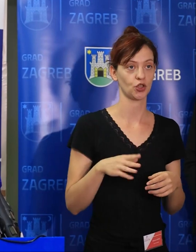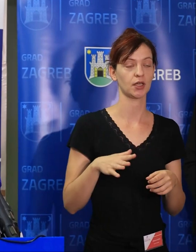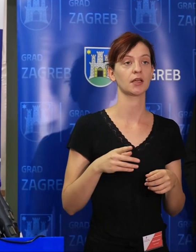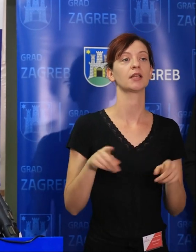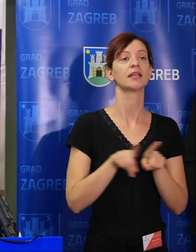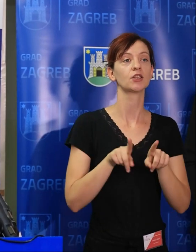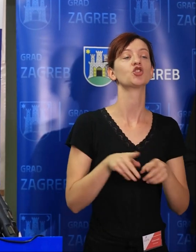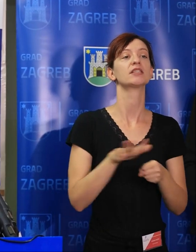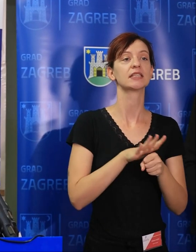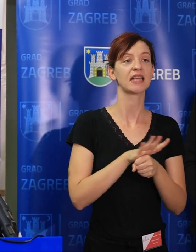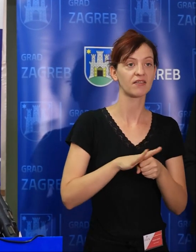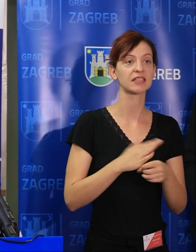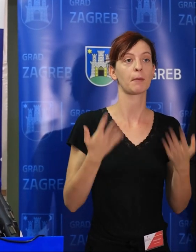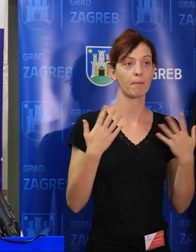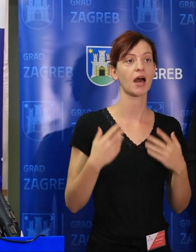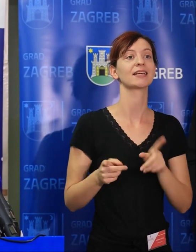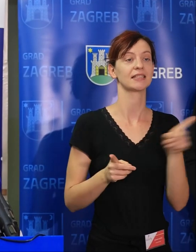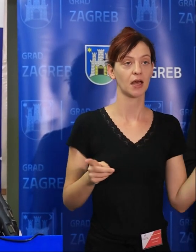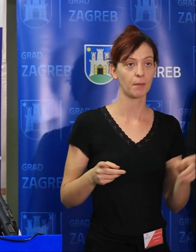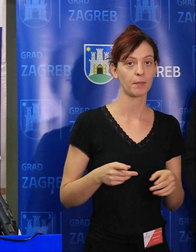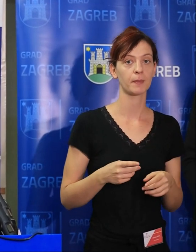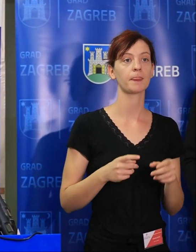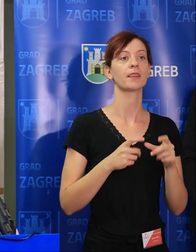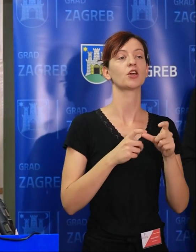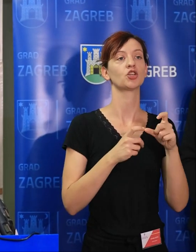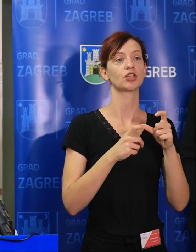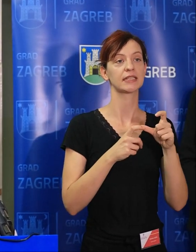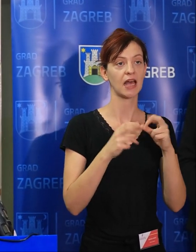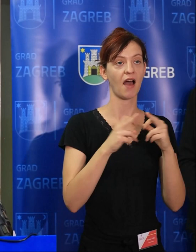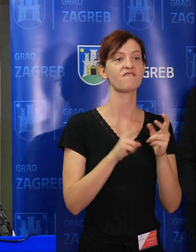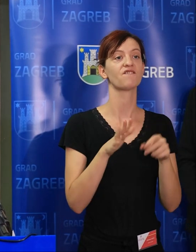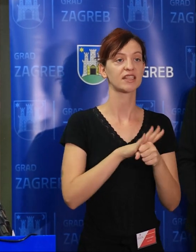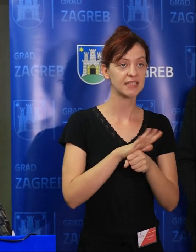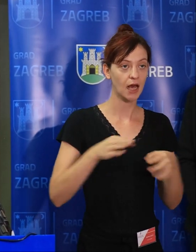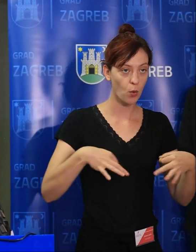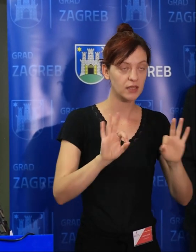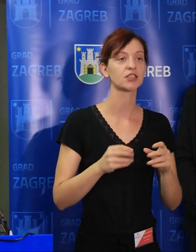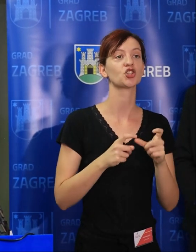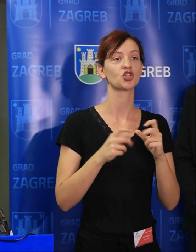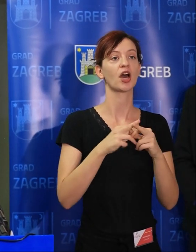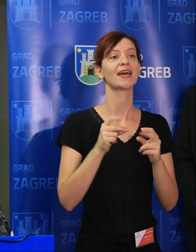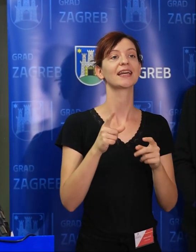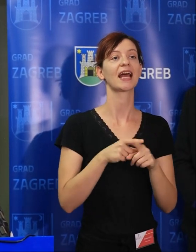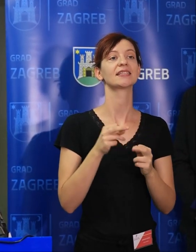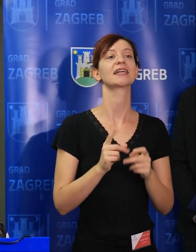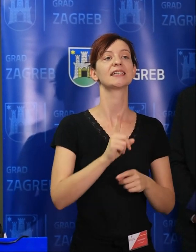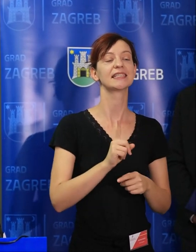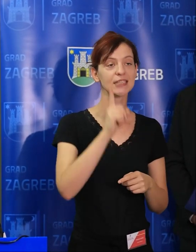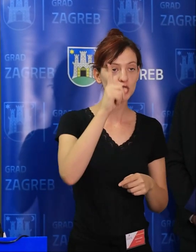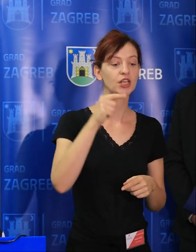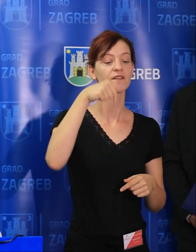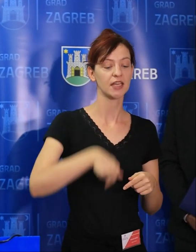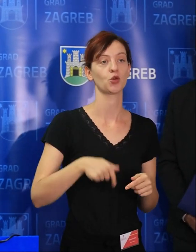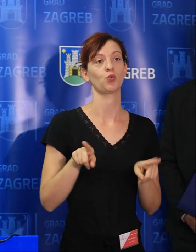Park Zapad, Upu, Savska, Šaringradska, Sjever te Upu, Savska, Šaringradska, Ljuga. Naime,